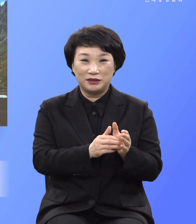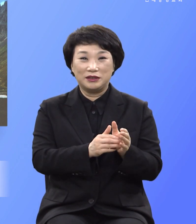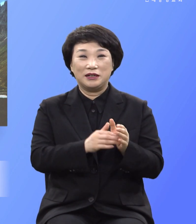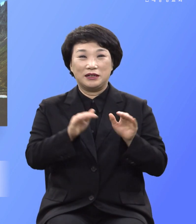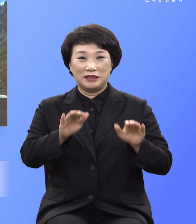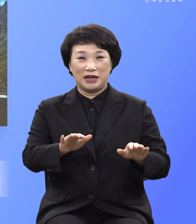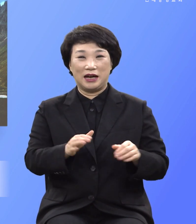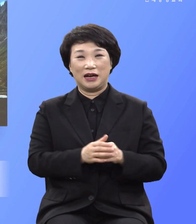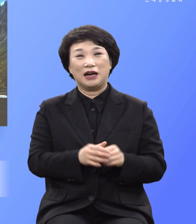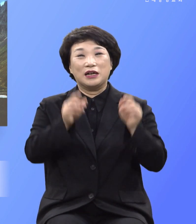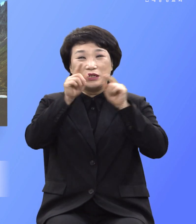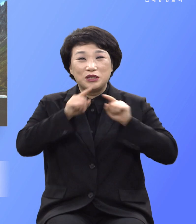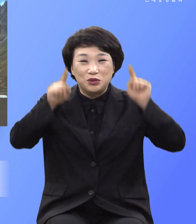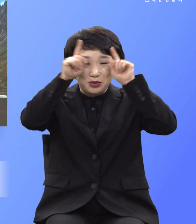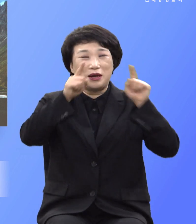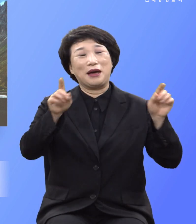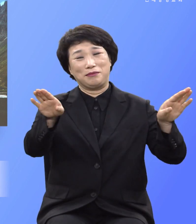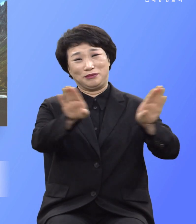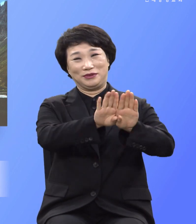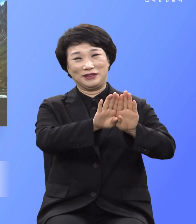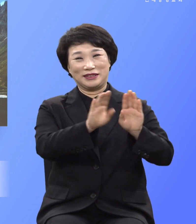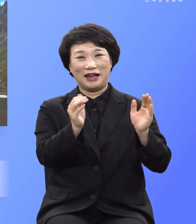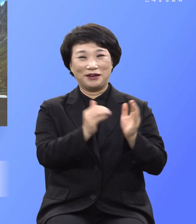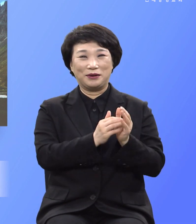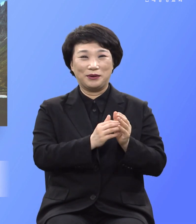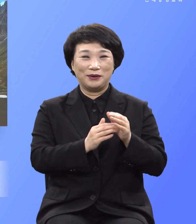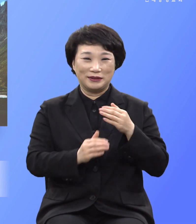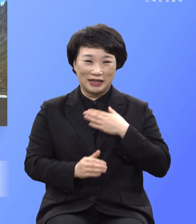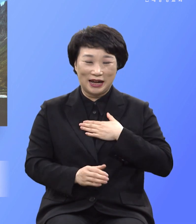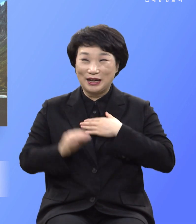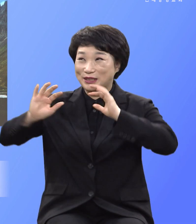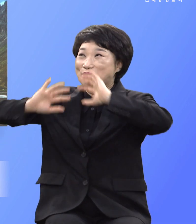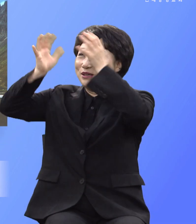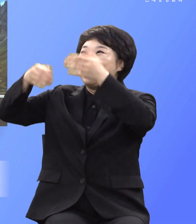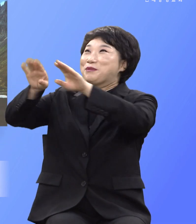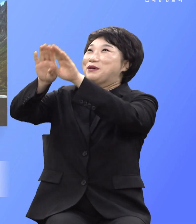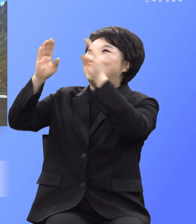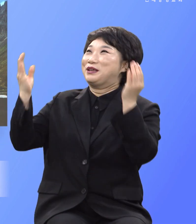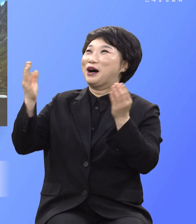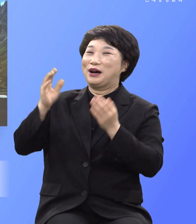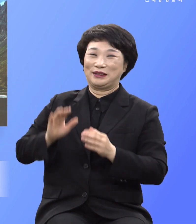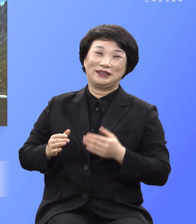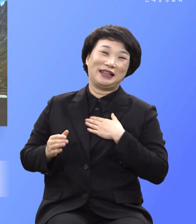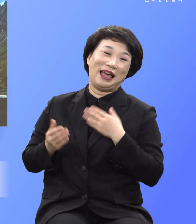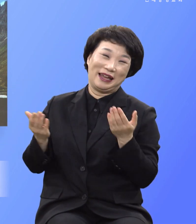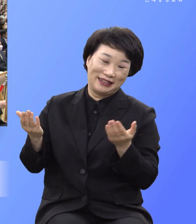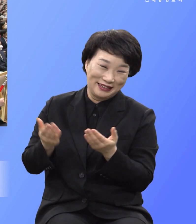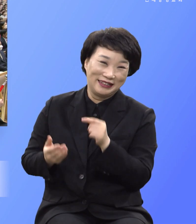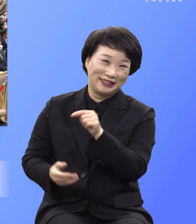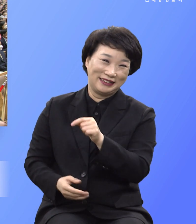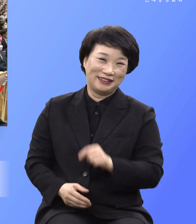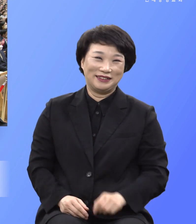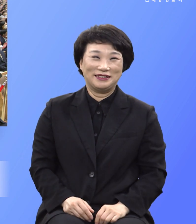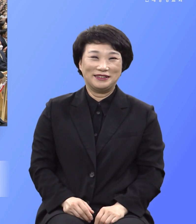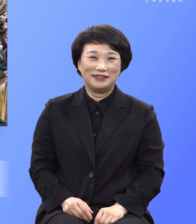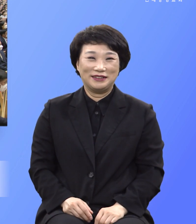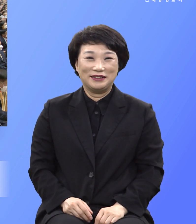지역문을 닫아버리고 천국문을 여신 기업이었습니다 그래서 주님은